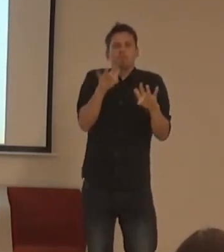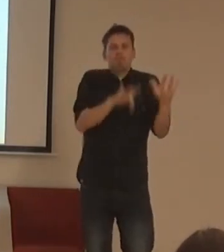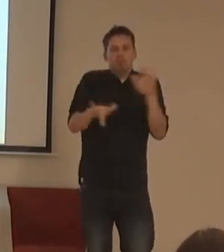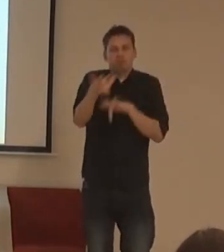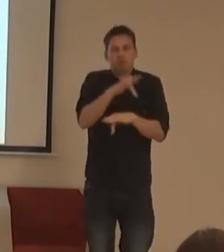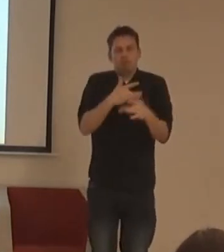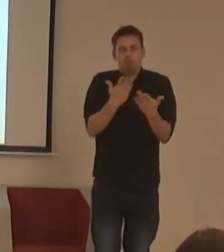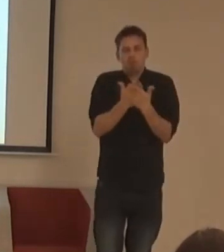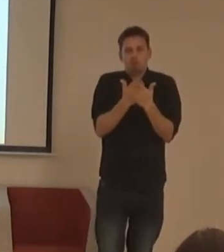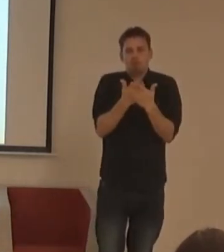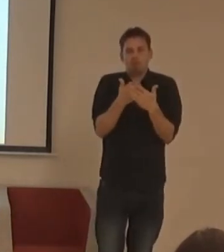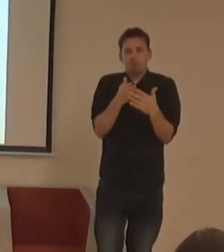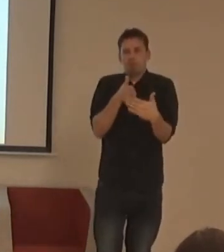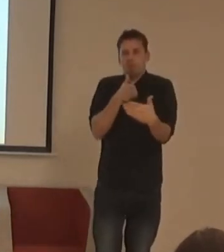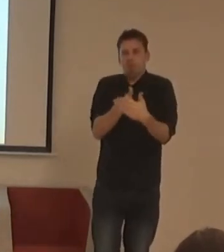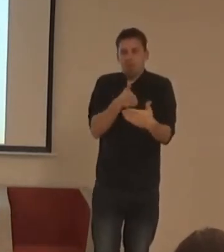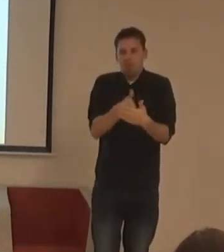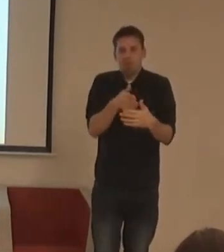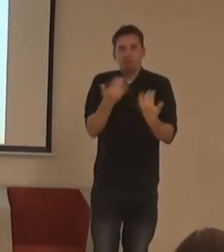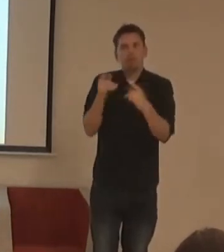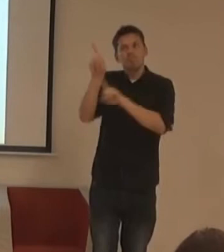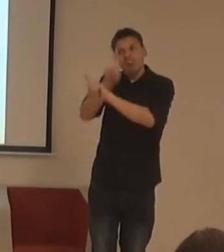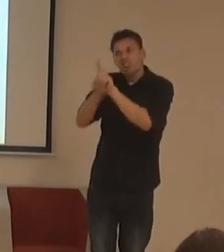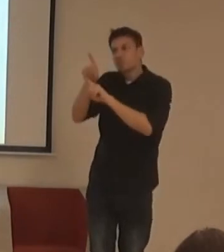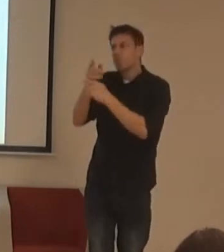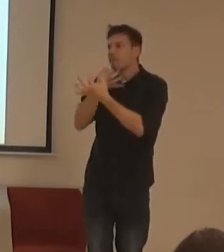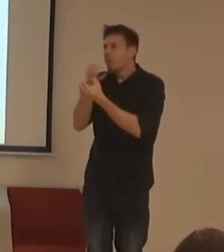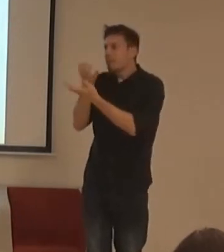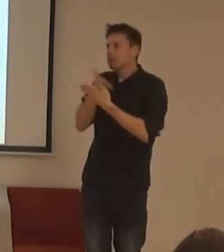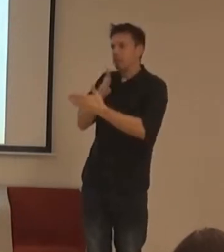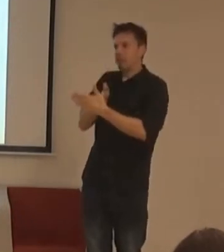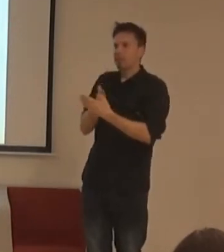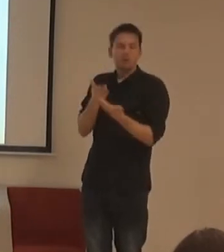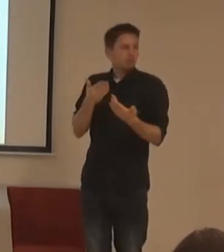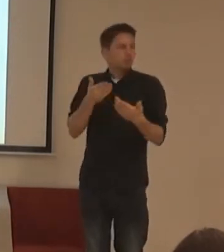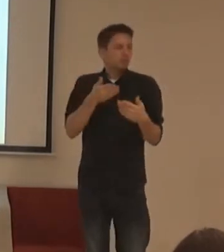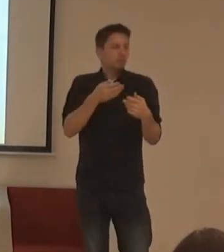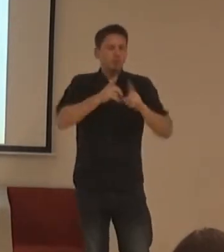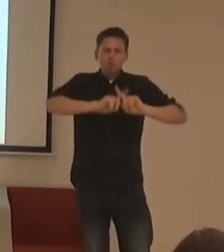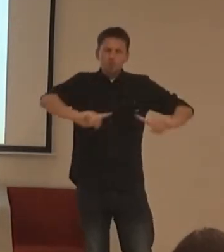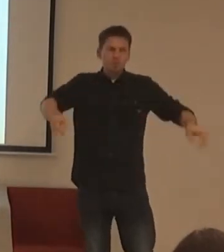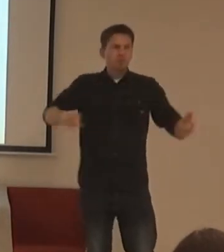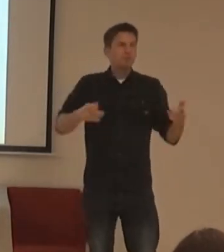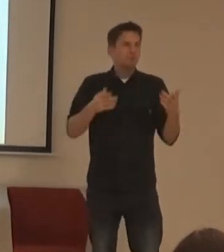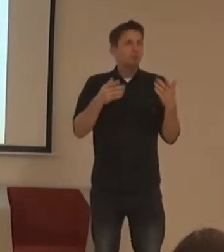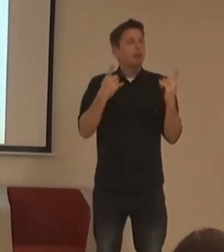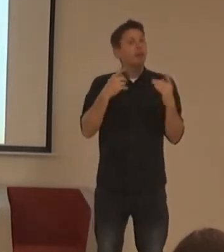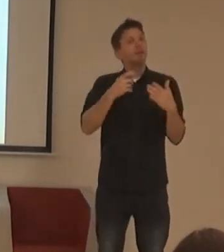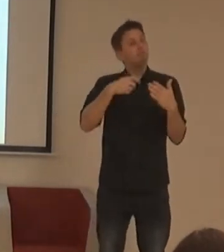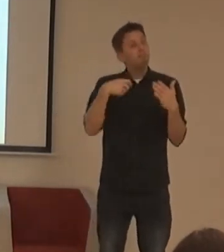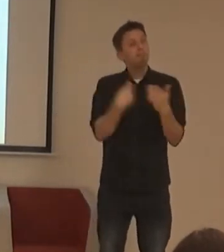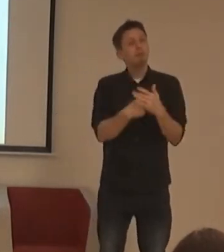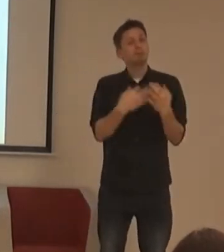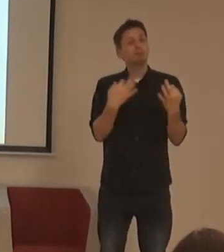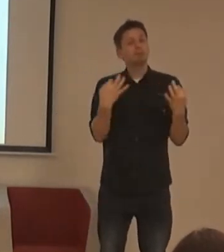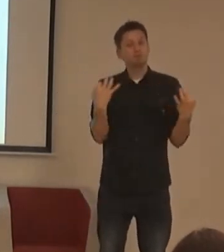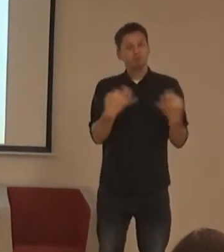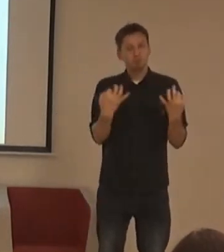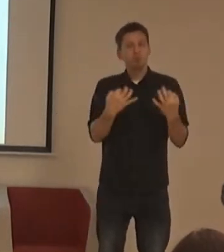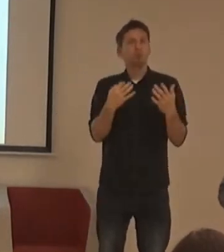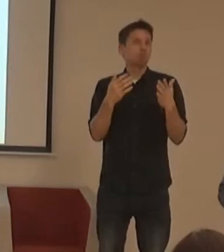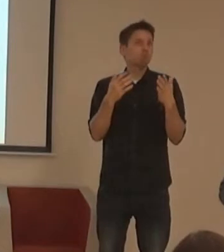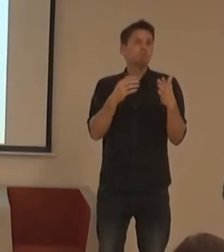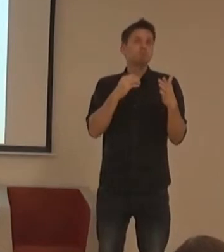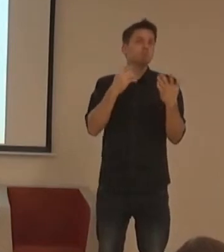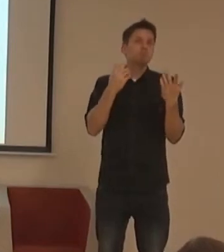nějakou složbu nebo nějaký názor nebo nějakou informaci jsou hrozně rozlišné. Ale platí pro nás, pro všechny, nejen